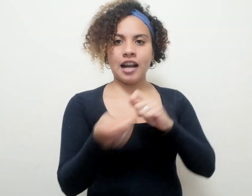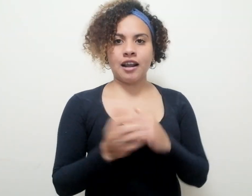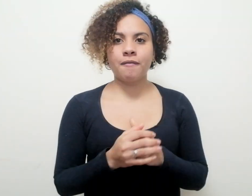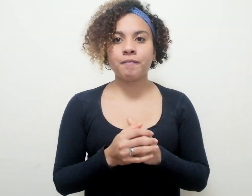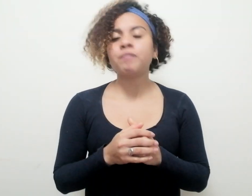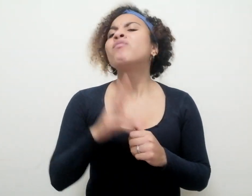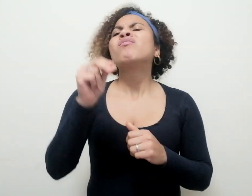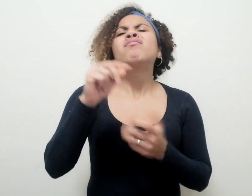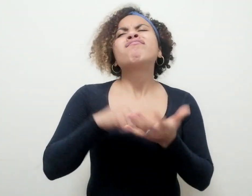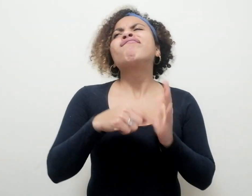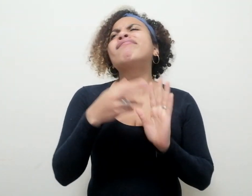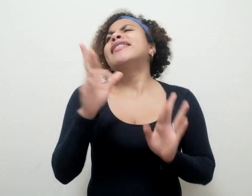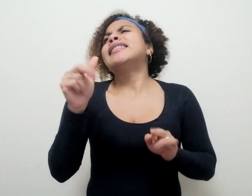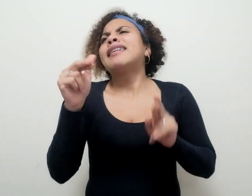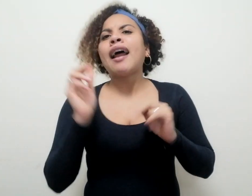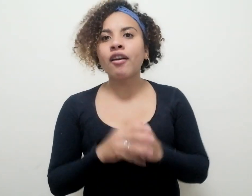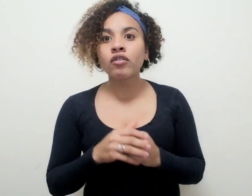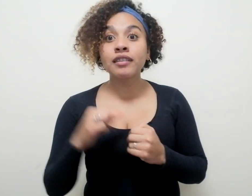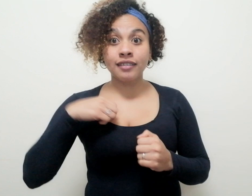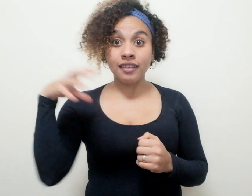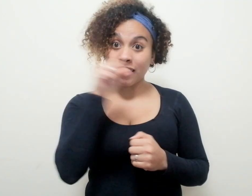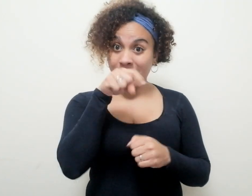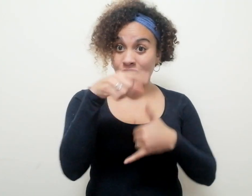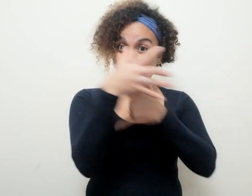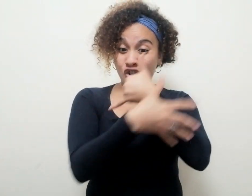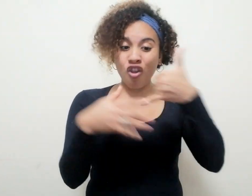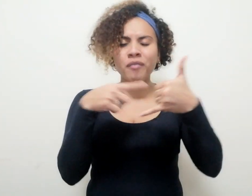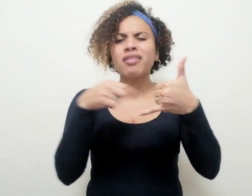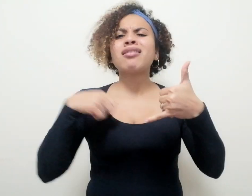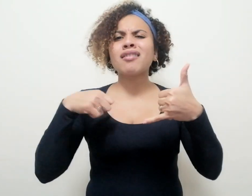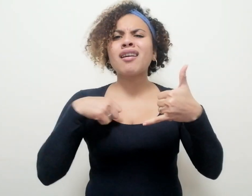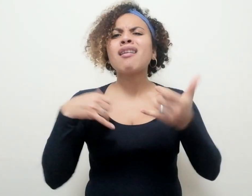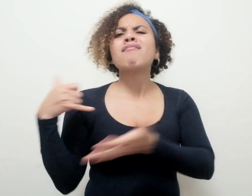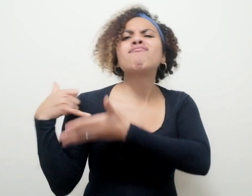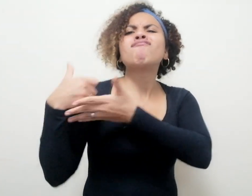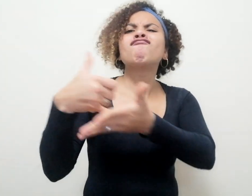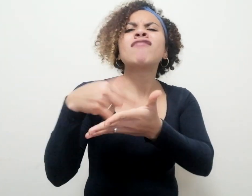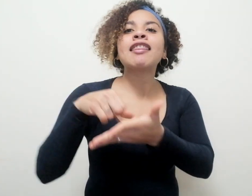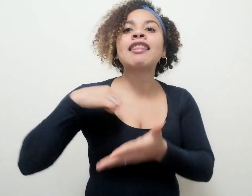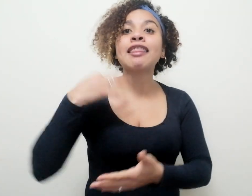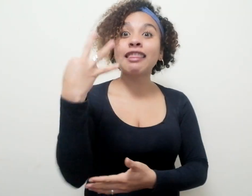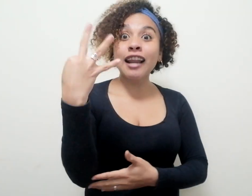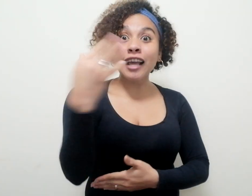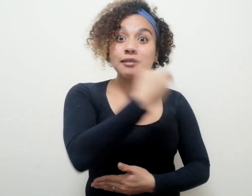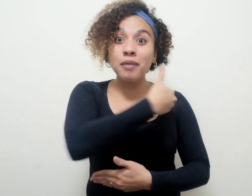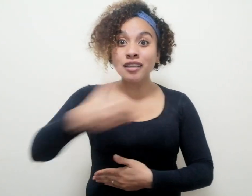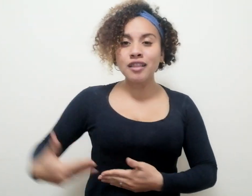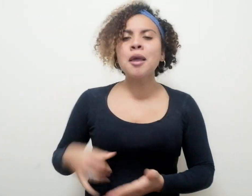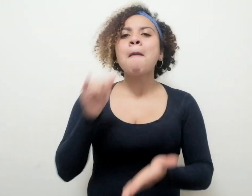extrañar si tenemos en cuenta que Colombia posee el mérito de haber tenido tres presidentes en un mismo día.